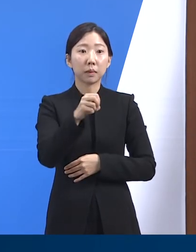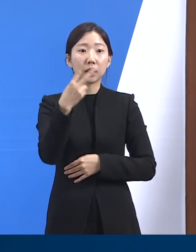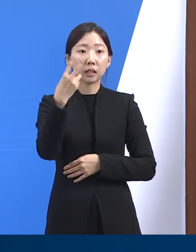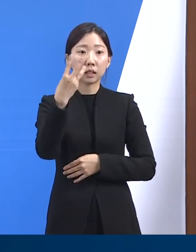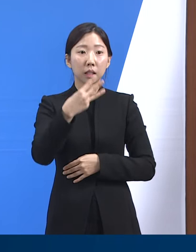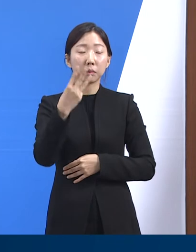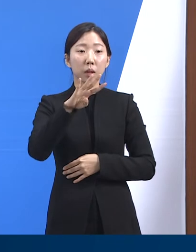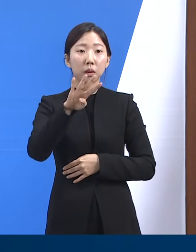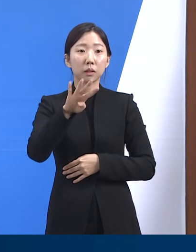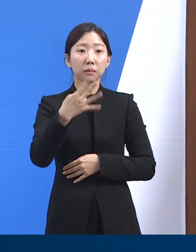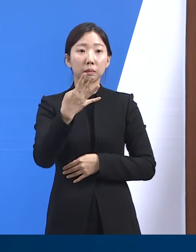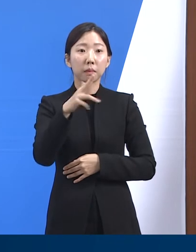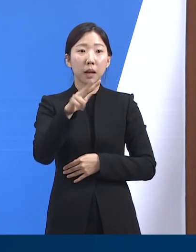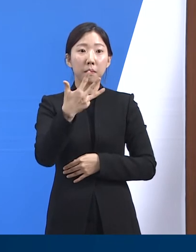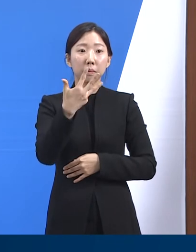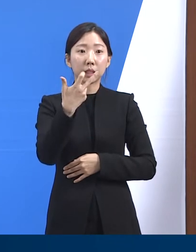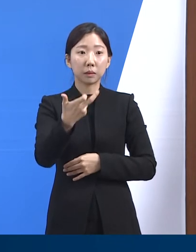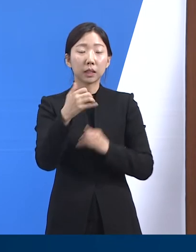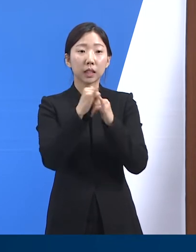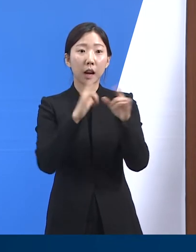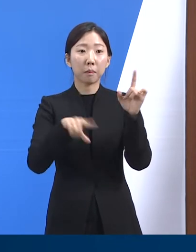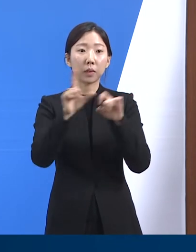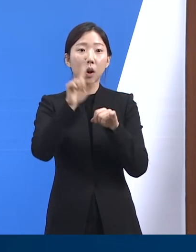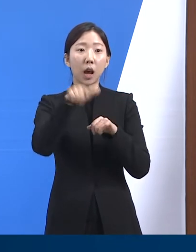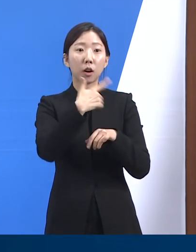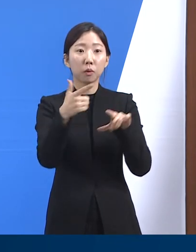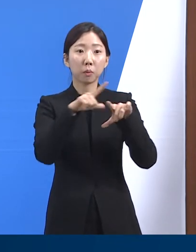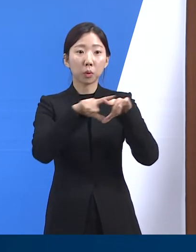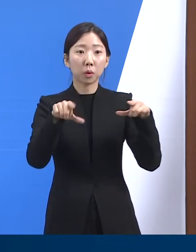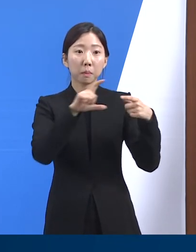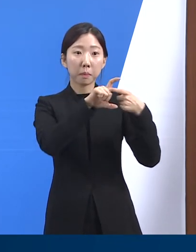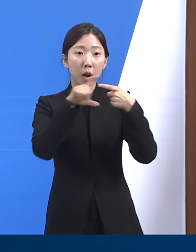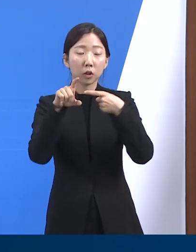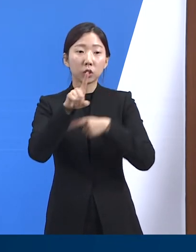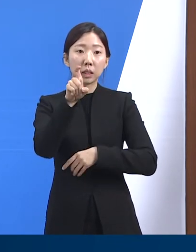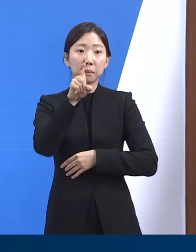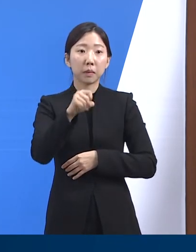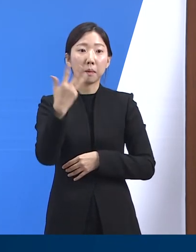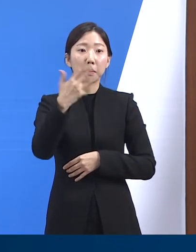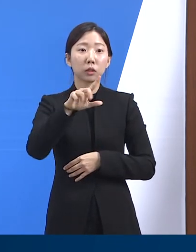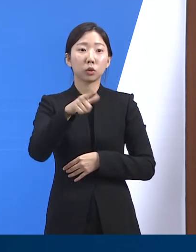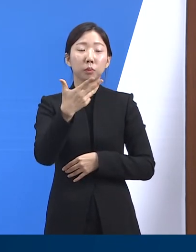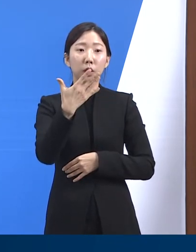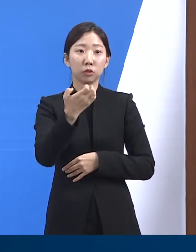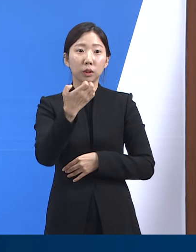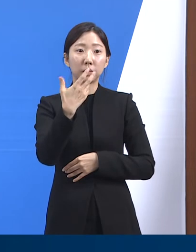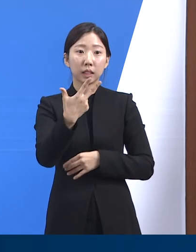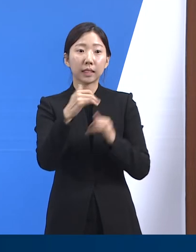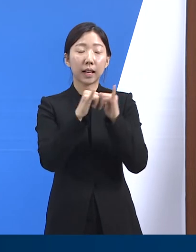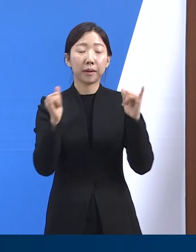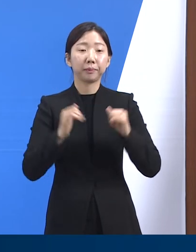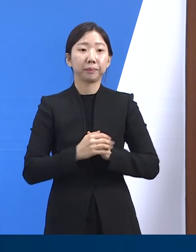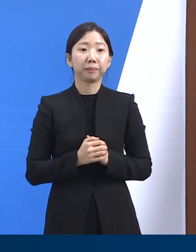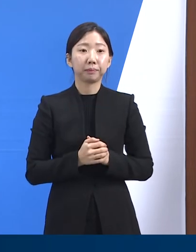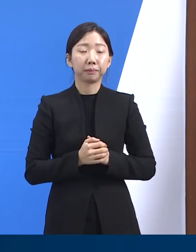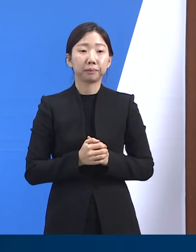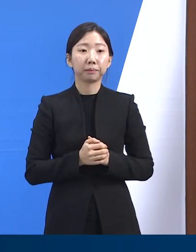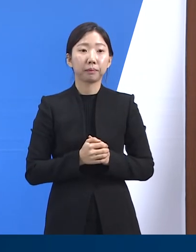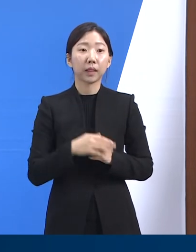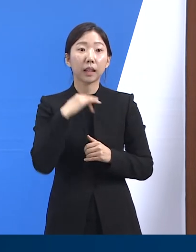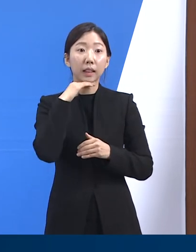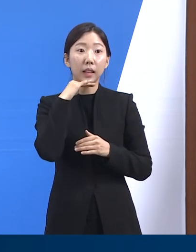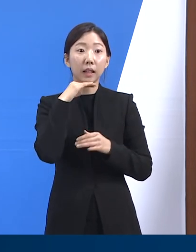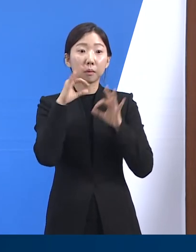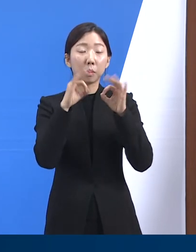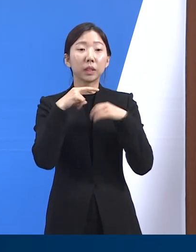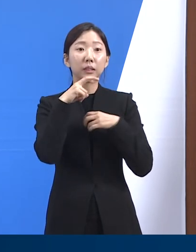,817명 증가하였으며 하루 평균 확진자는 10만 8,697명입니다. 연령별로